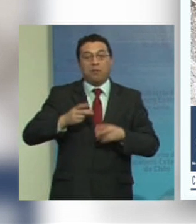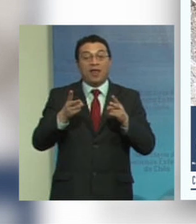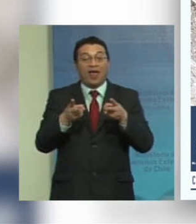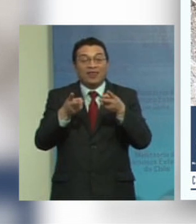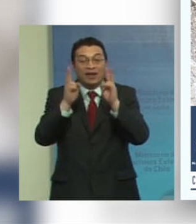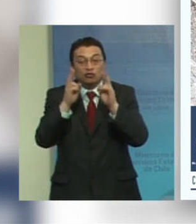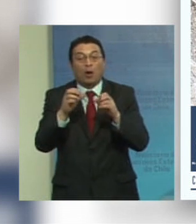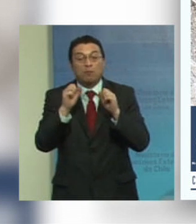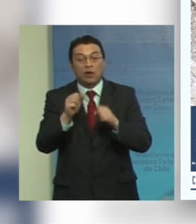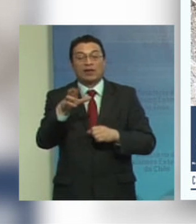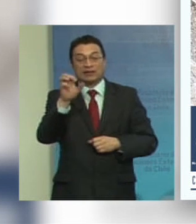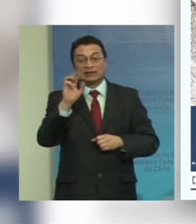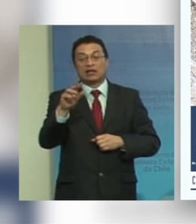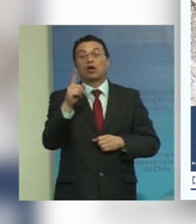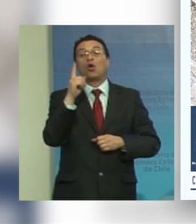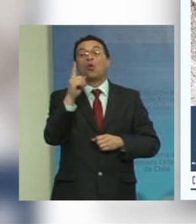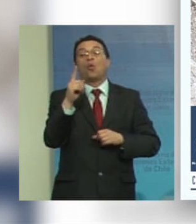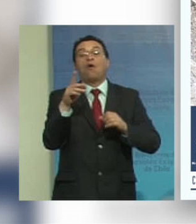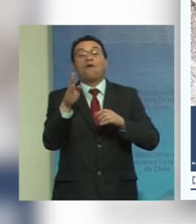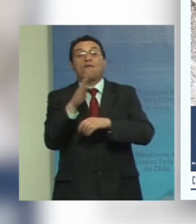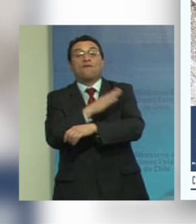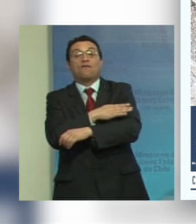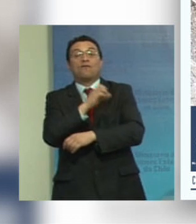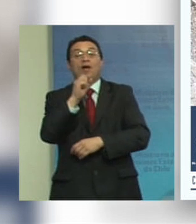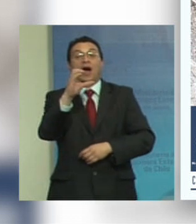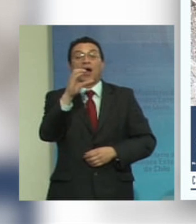puede ser también un factor de